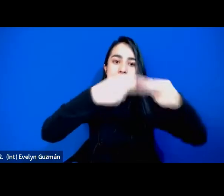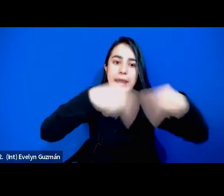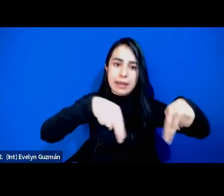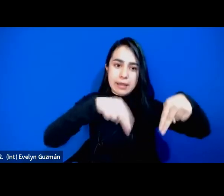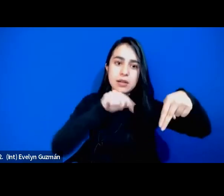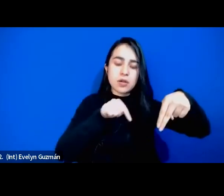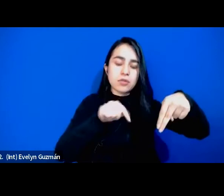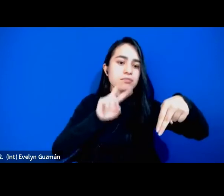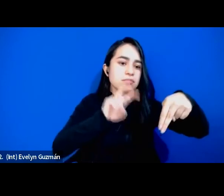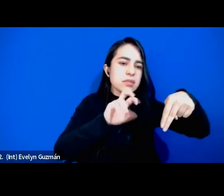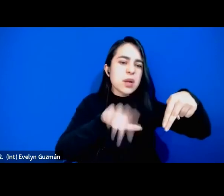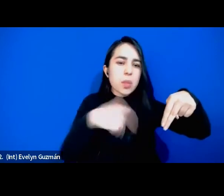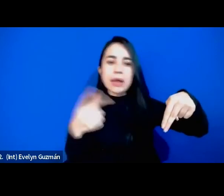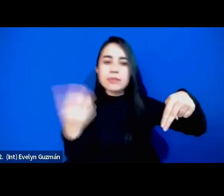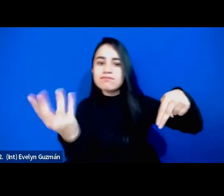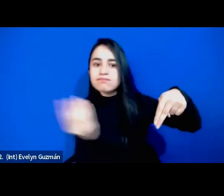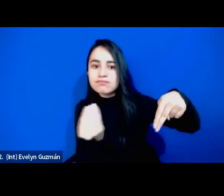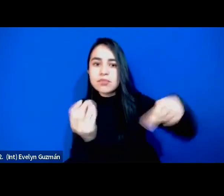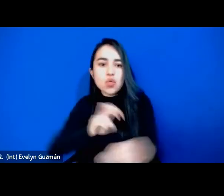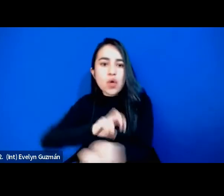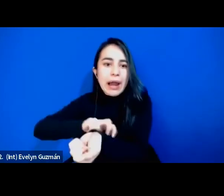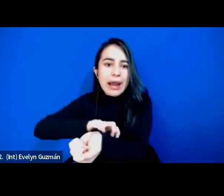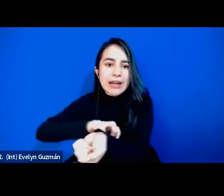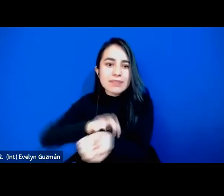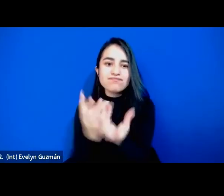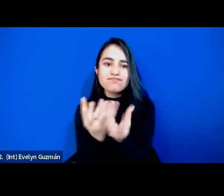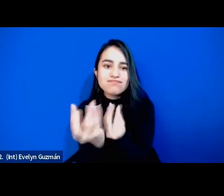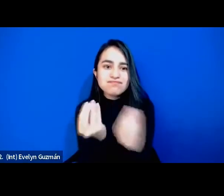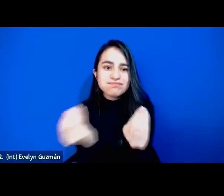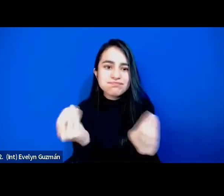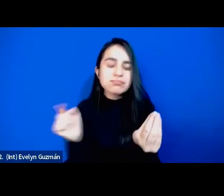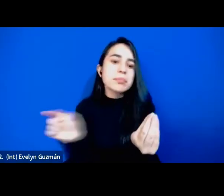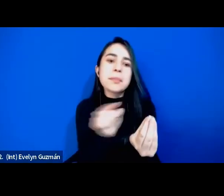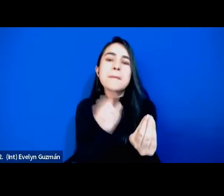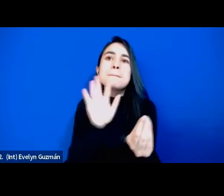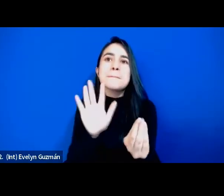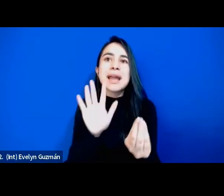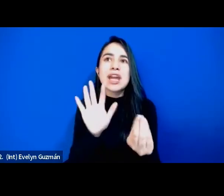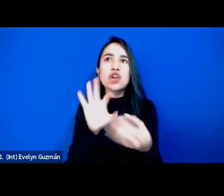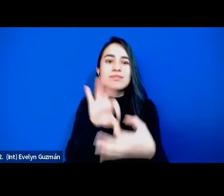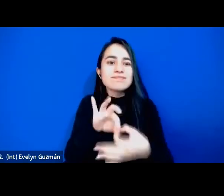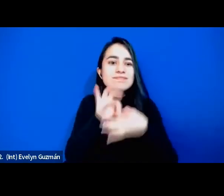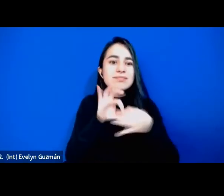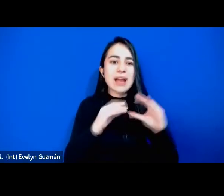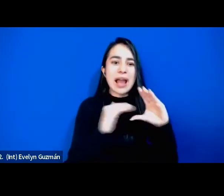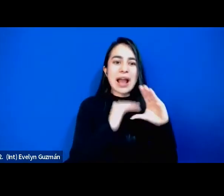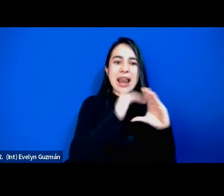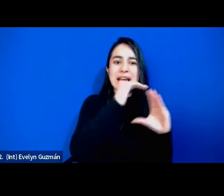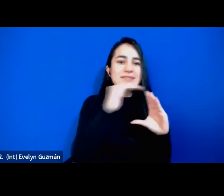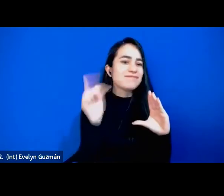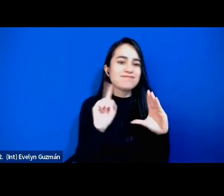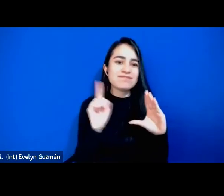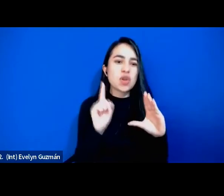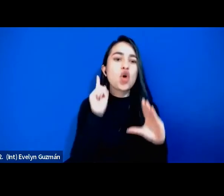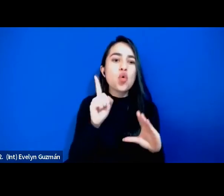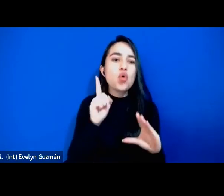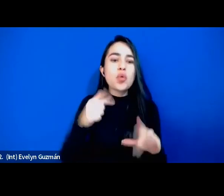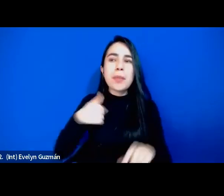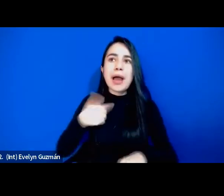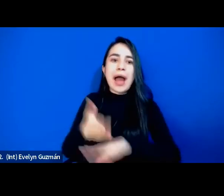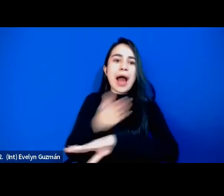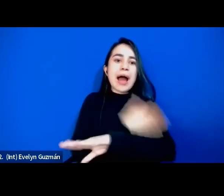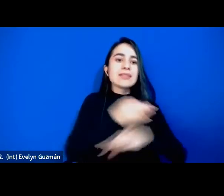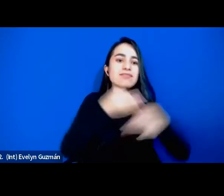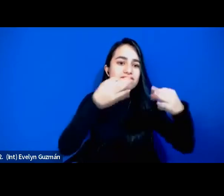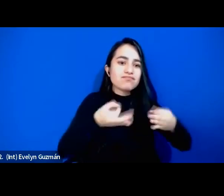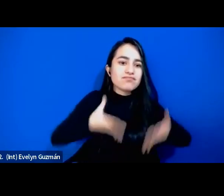raza, queriendo no hablar de clase, porque yo veía, venía de un contexto mexicano en lo que